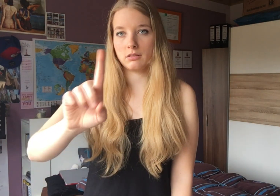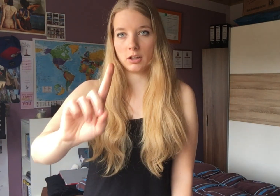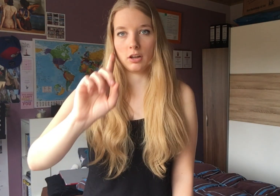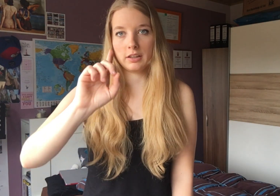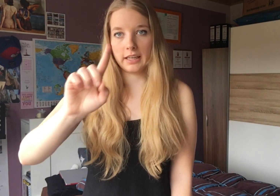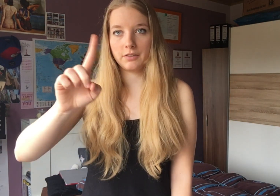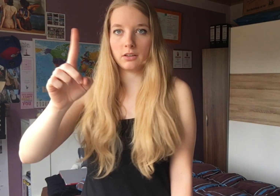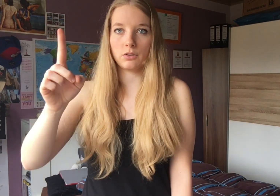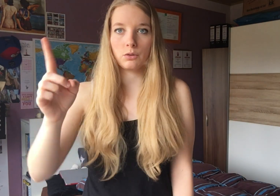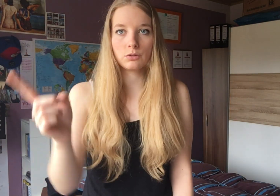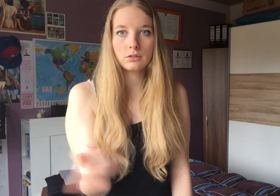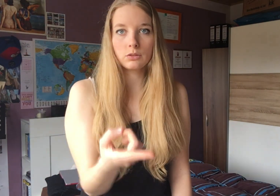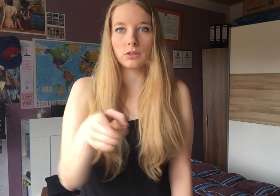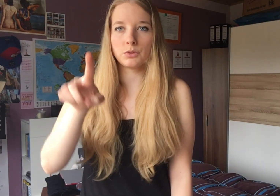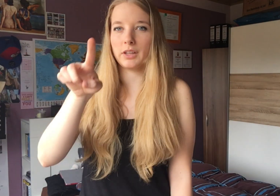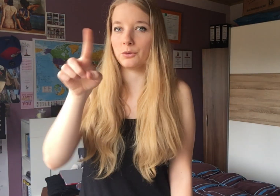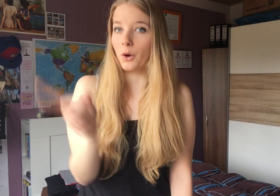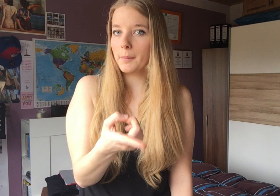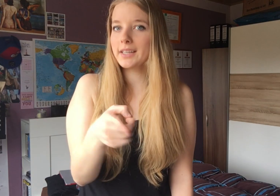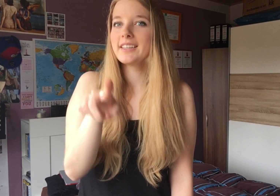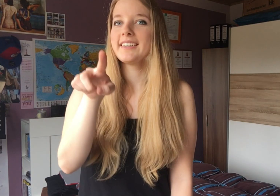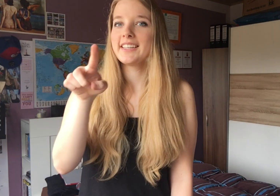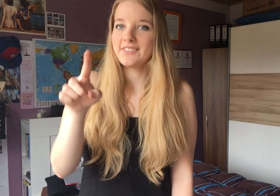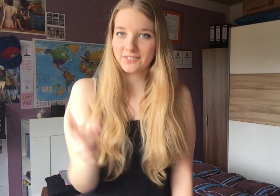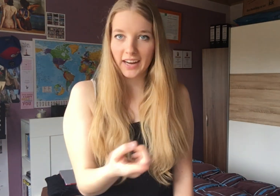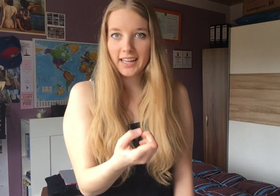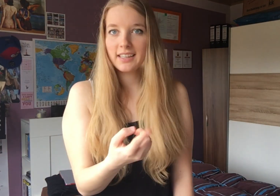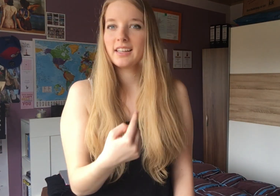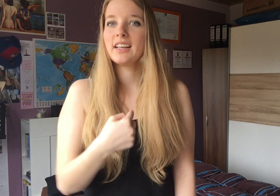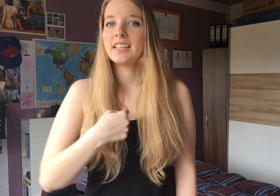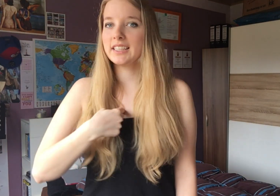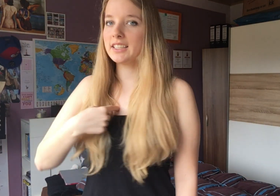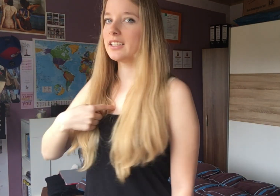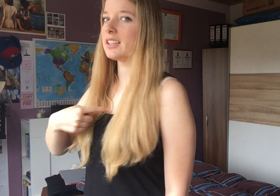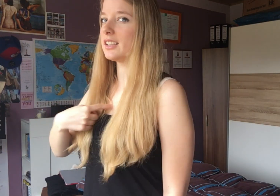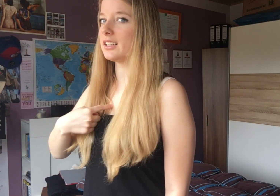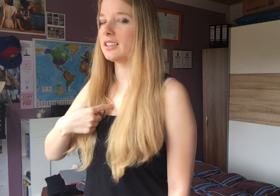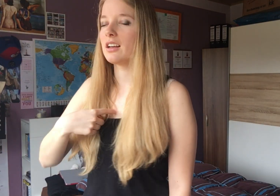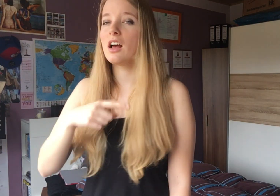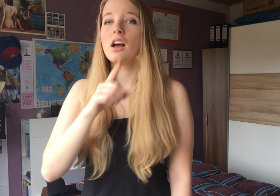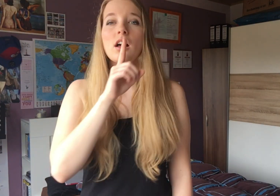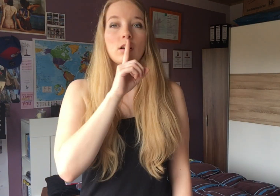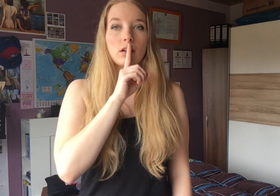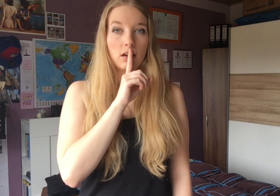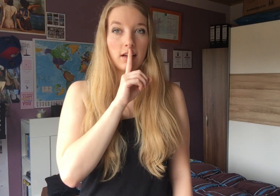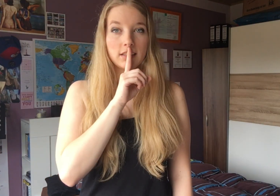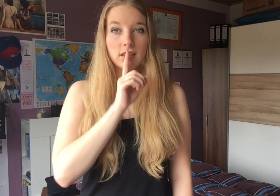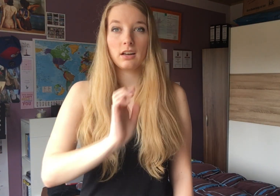Zeigefingern so nach unten, so als würde ich gerade so einen Komma machen. Weil ich, ich leiser